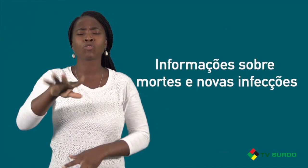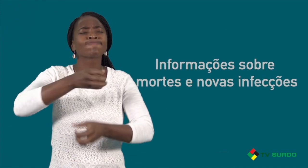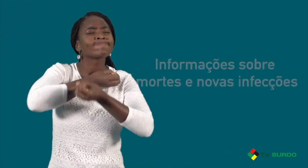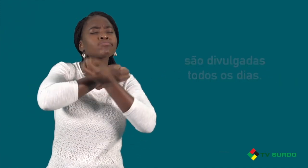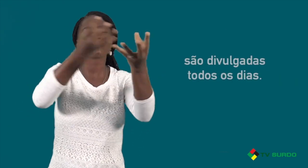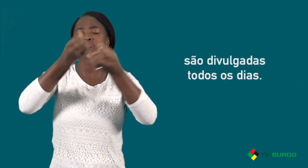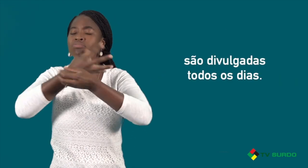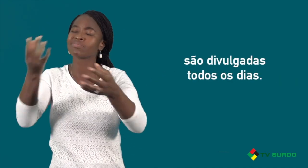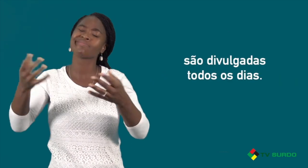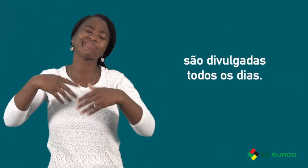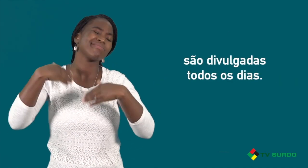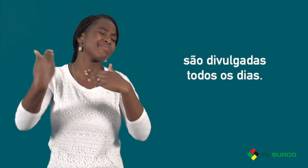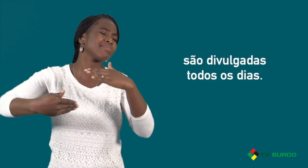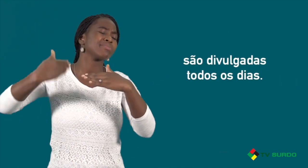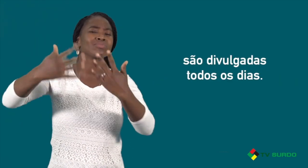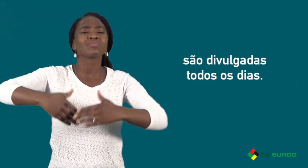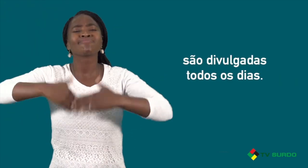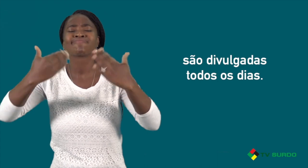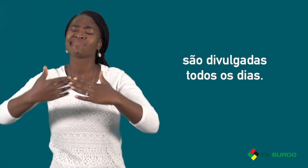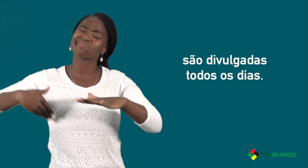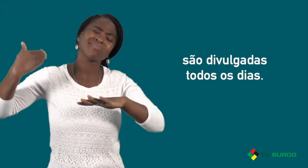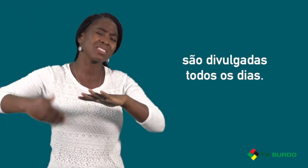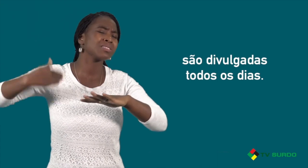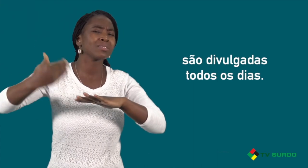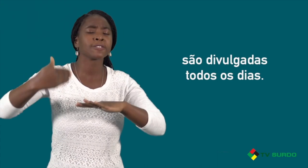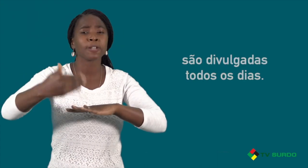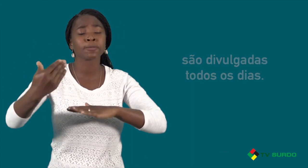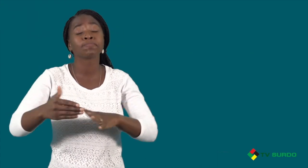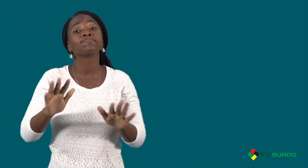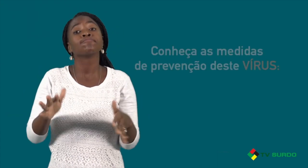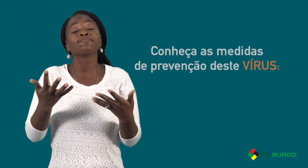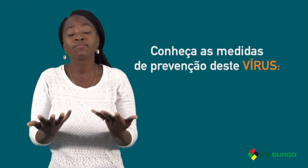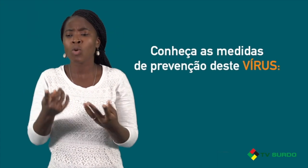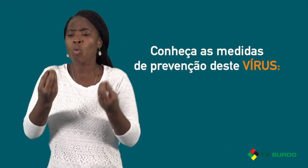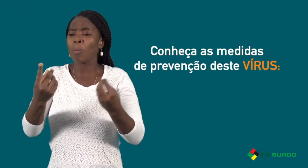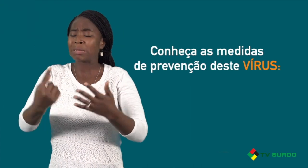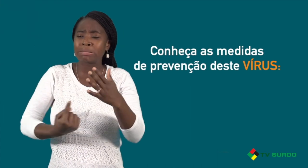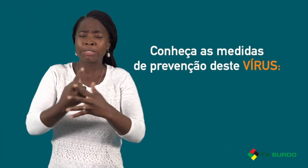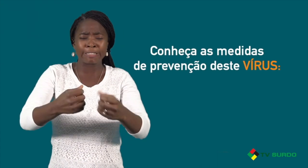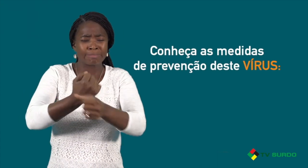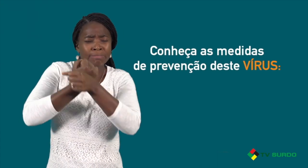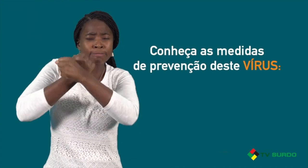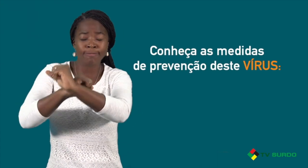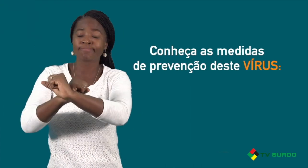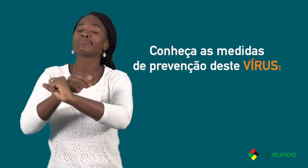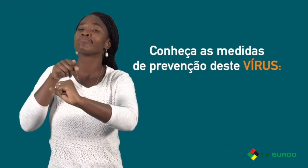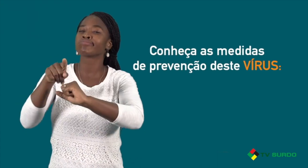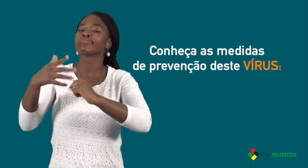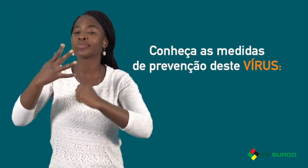que sempre, diariamente recebemos. Como prevenir deste vírus?